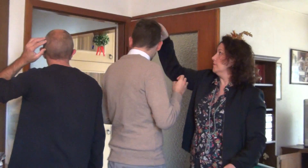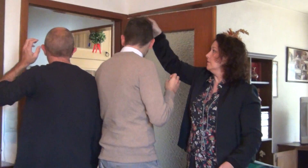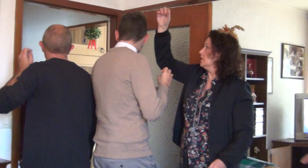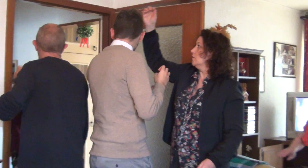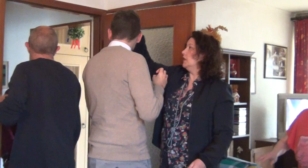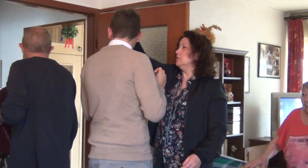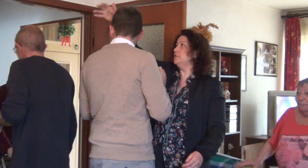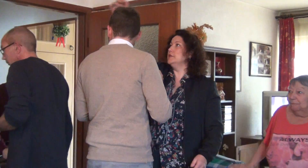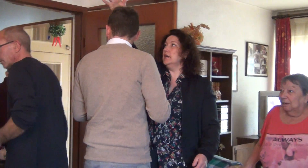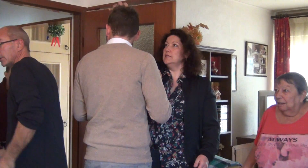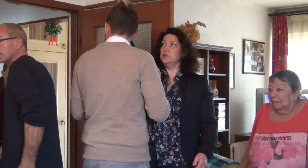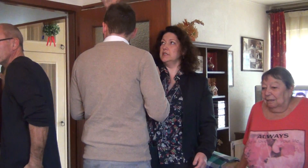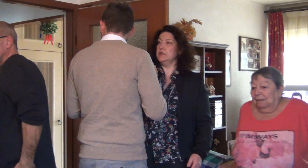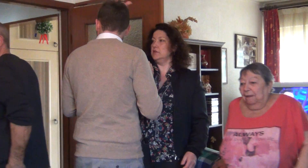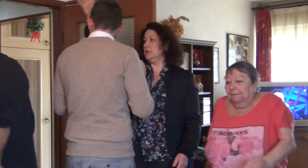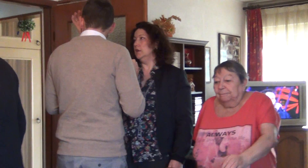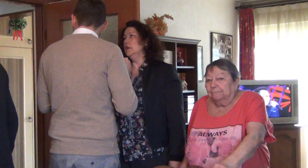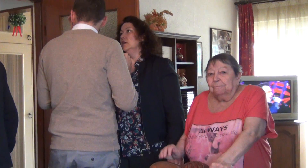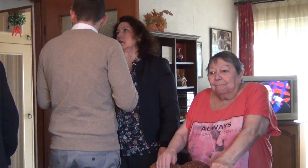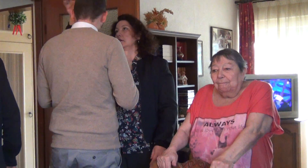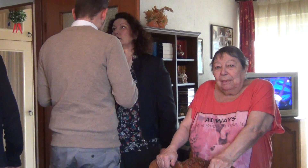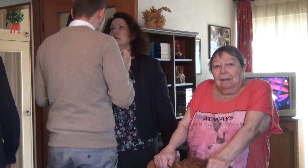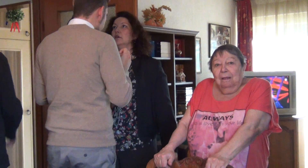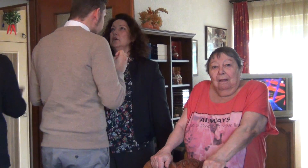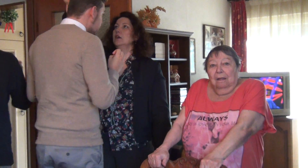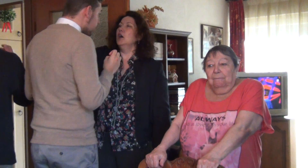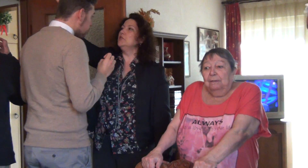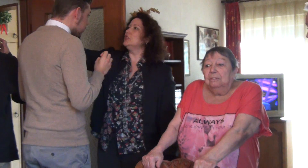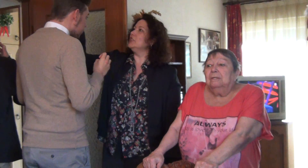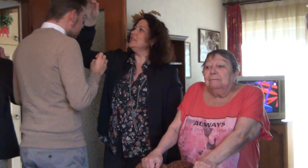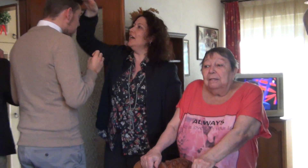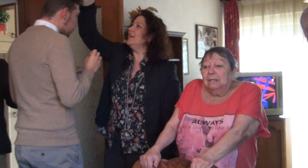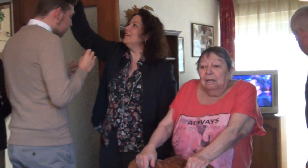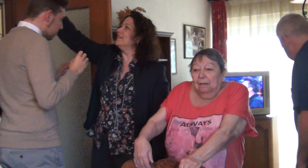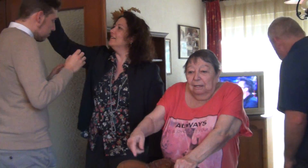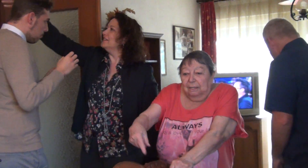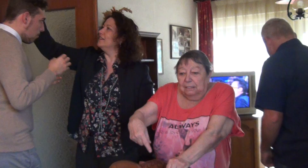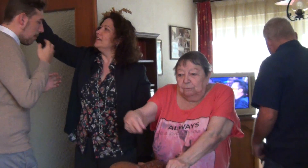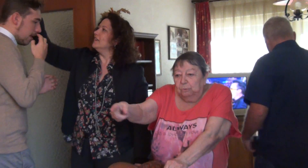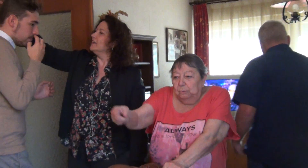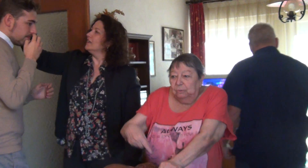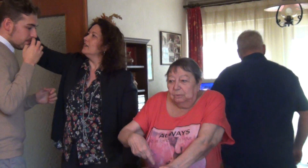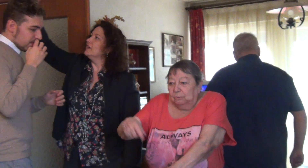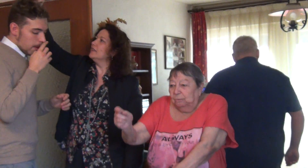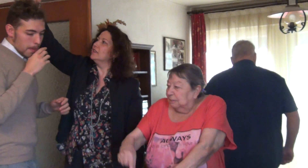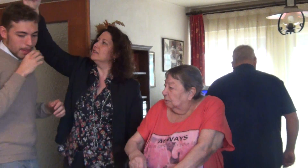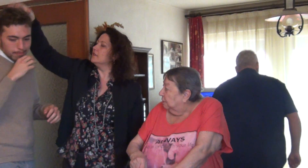C'est pas grave, quand il y a pour un, il y en a pour... Il n a que deux à sortir